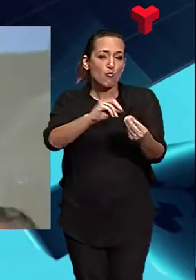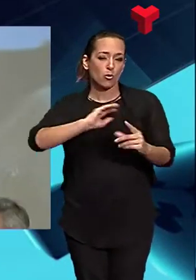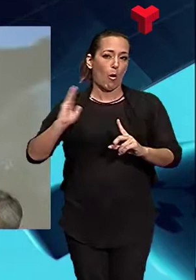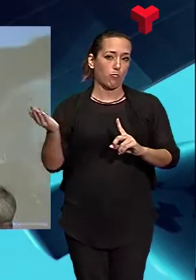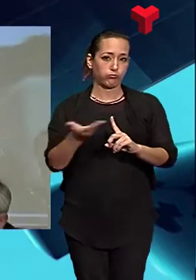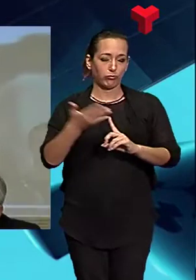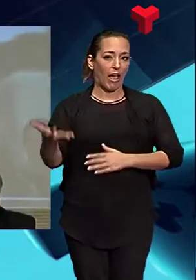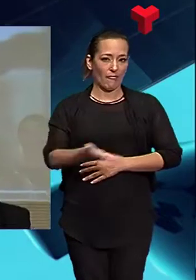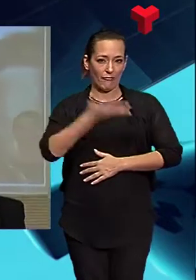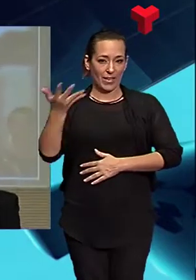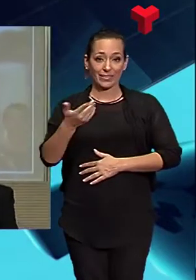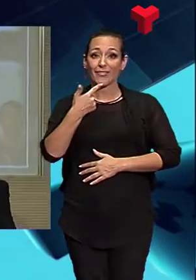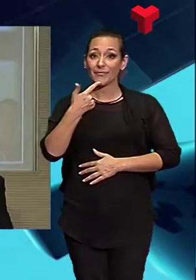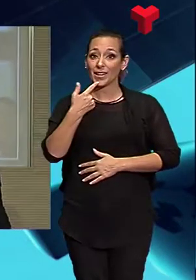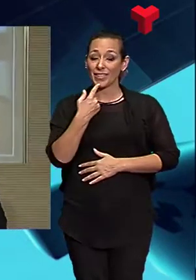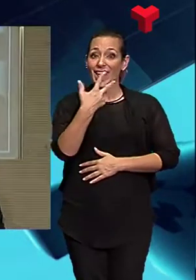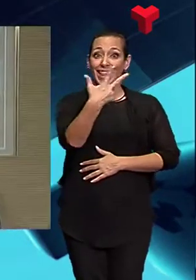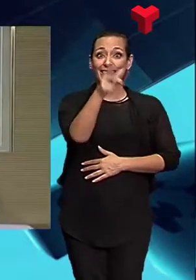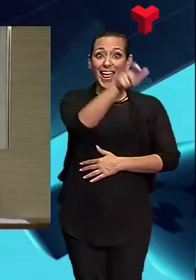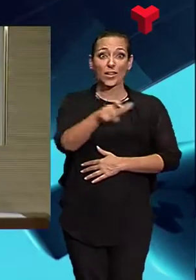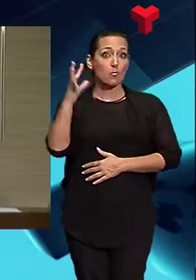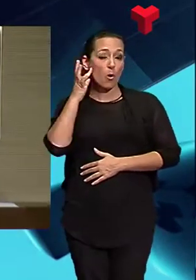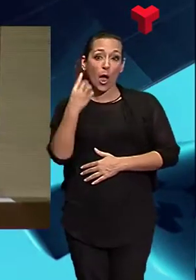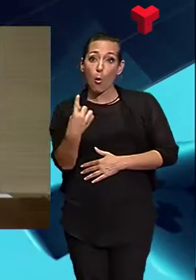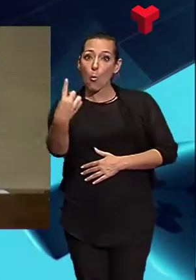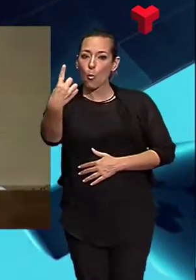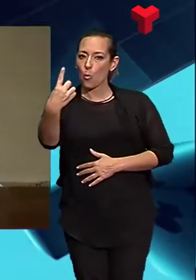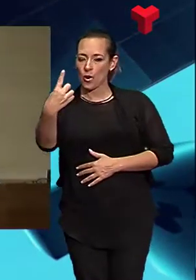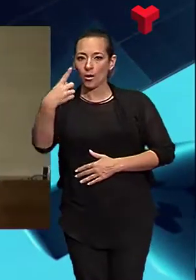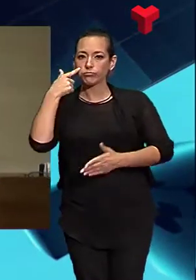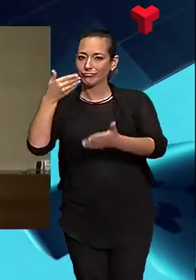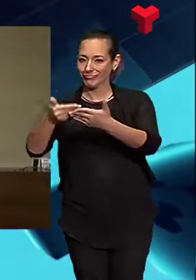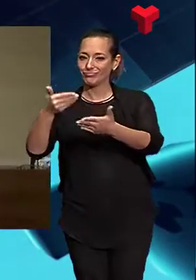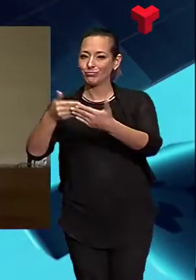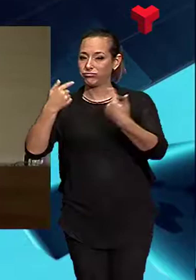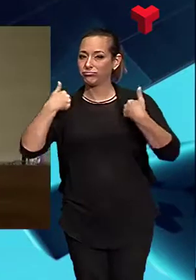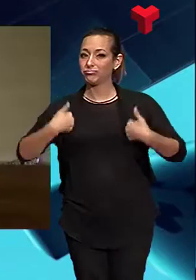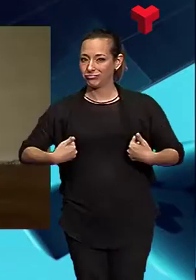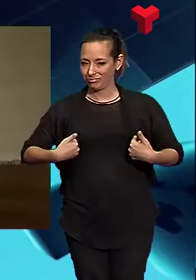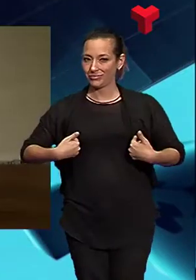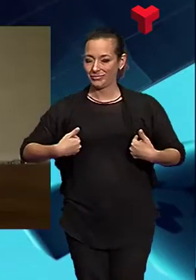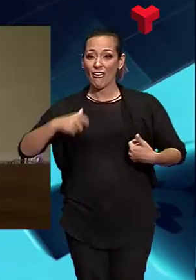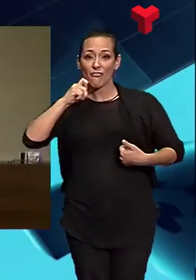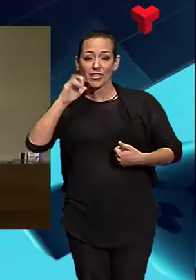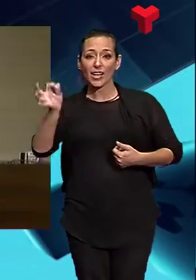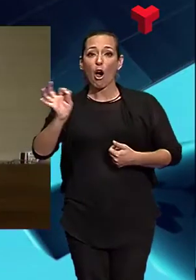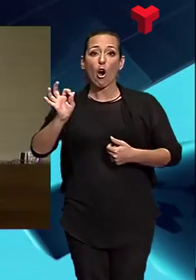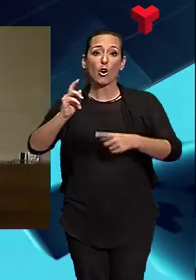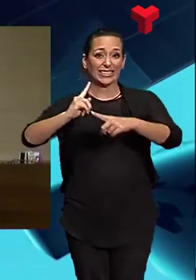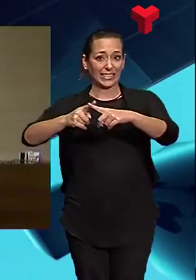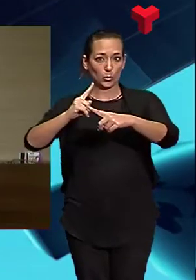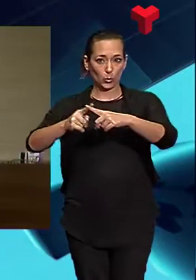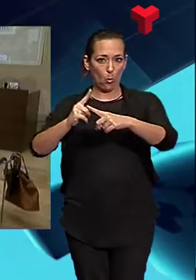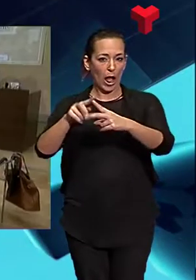Salut diu que una de cada tres ha experimentat algun tipus de violència física o sexual al llarg de la seva vida.